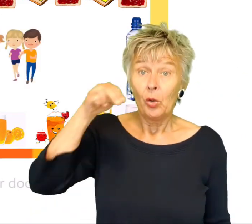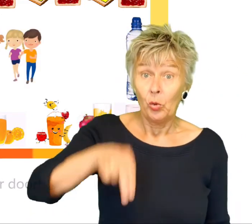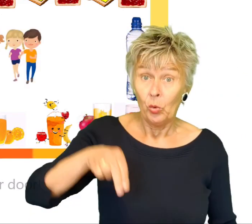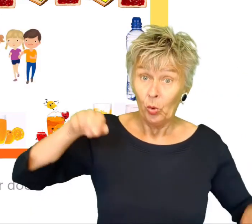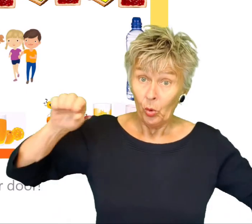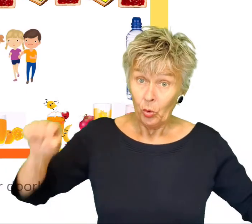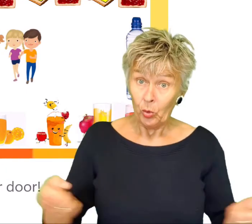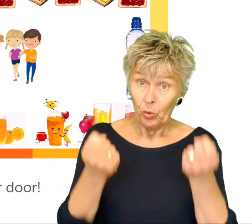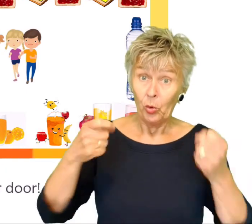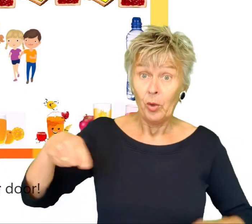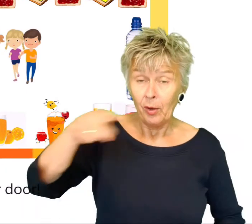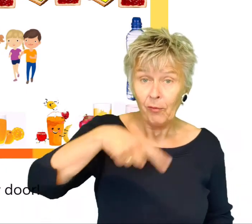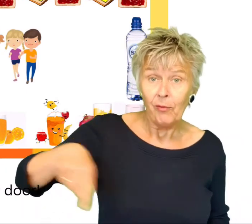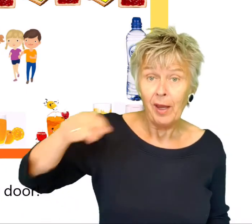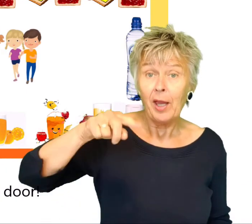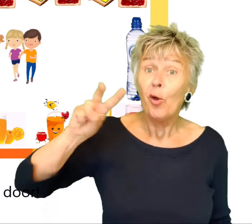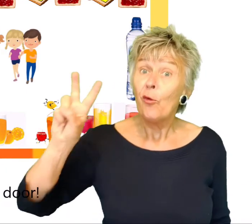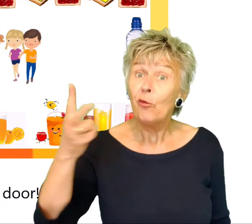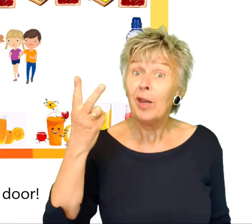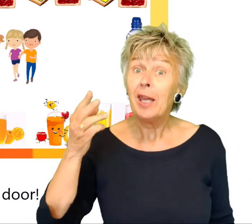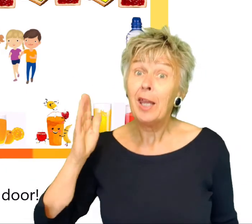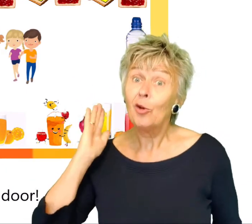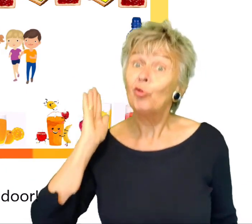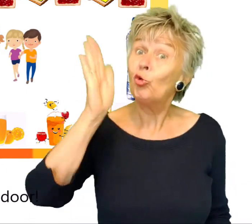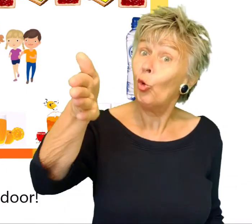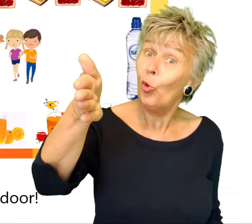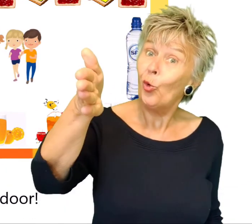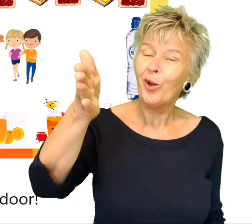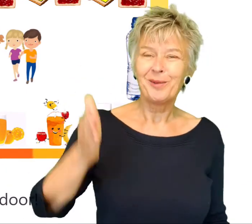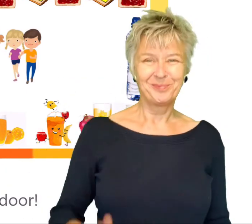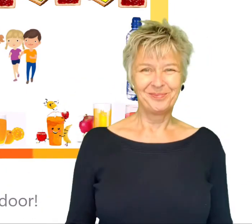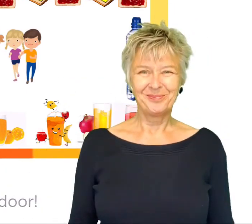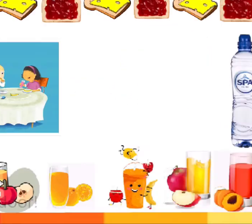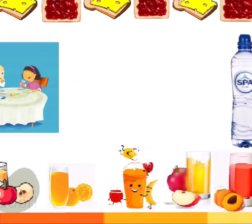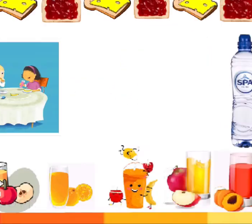Nu kunnen we weer door. Tijd om eten... Tea can